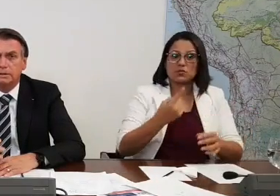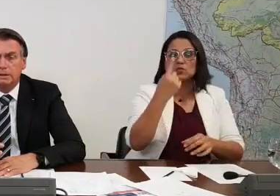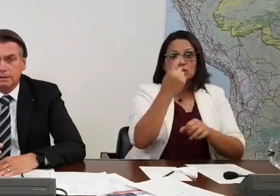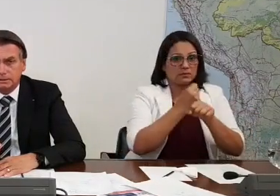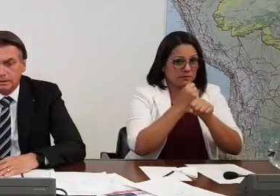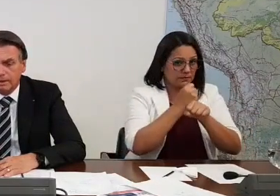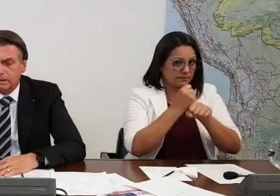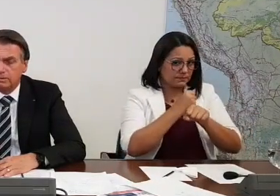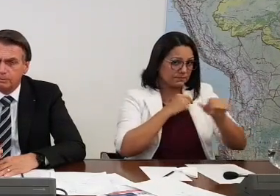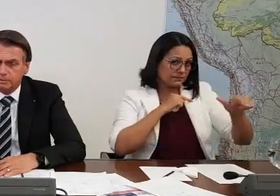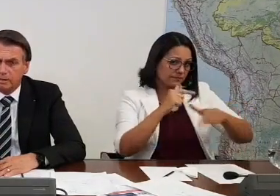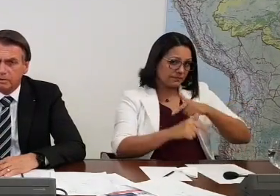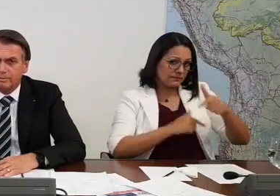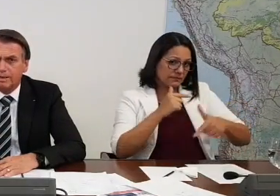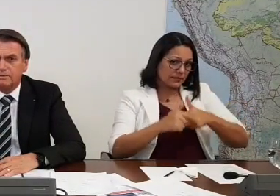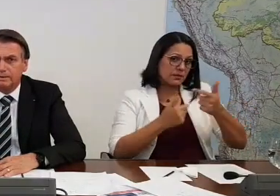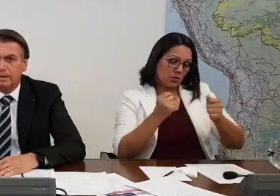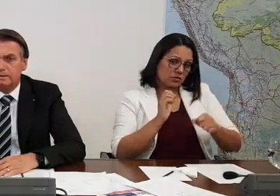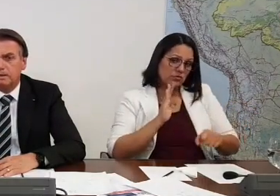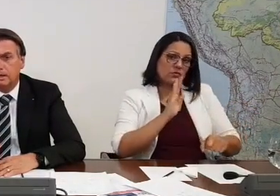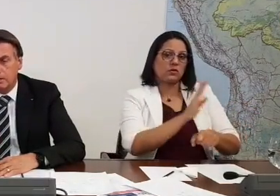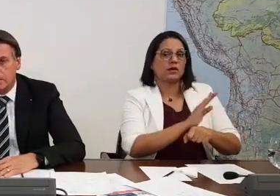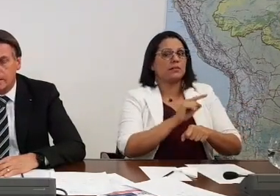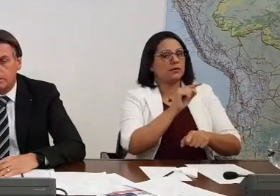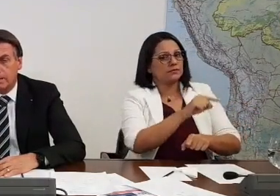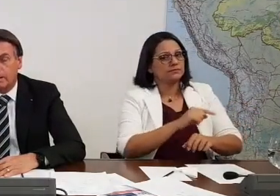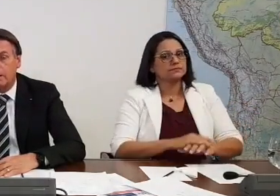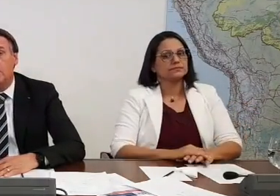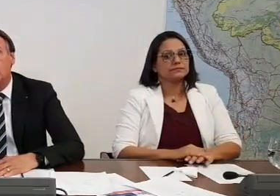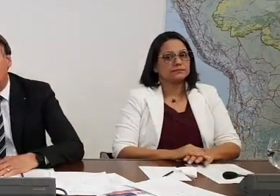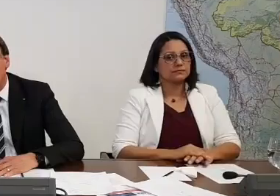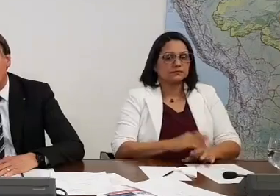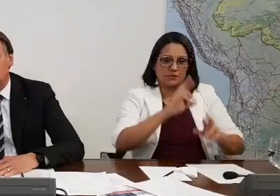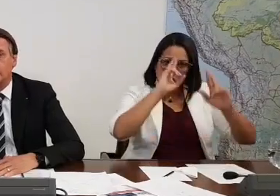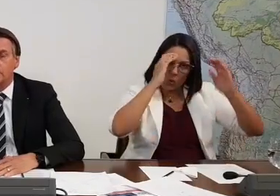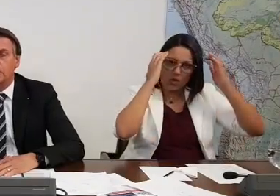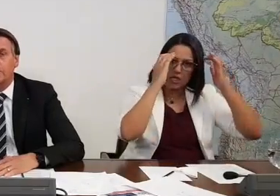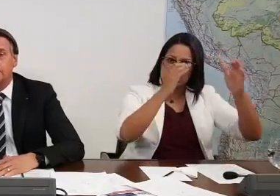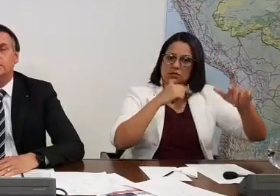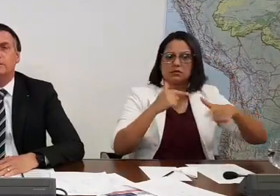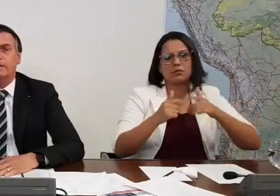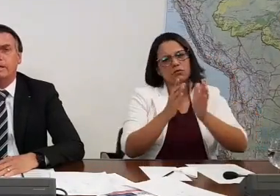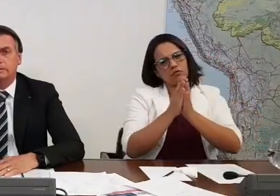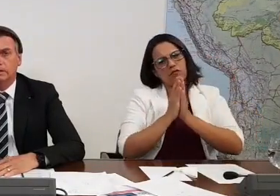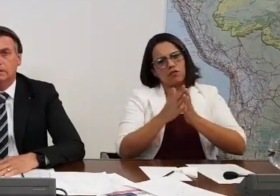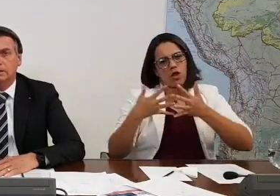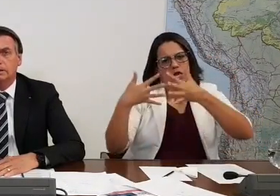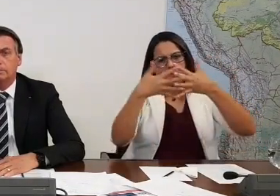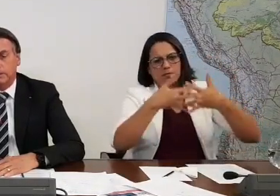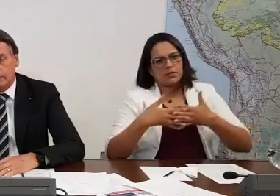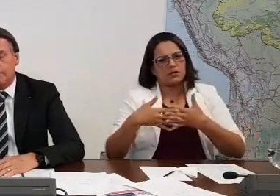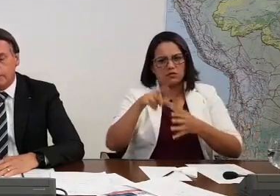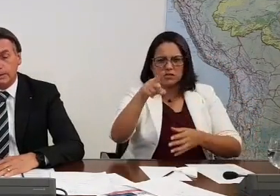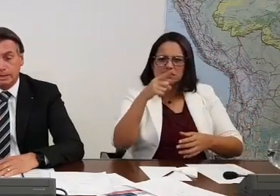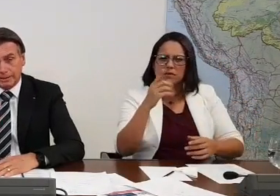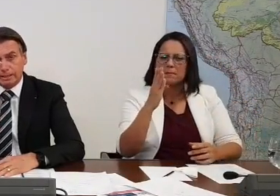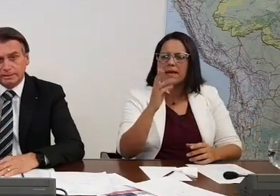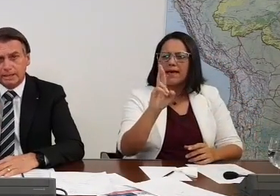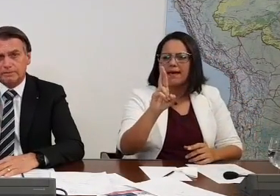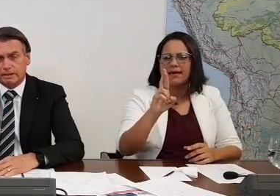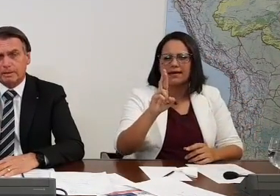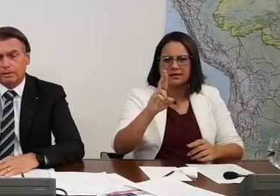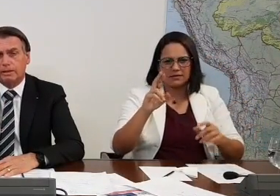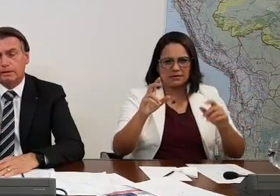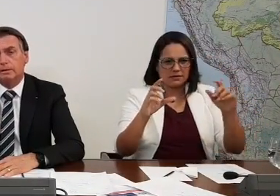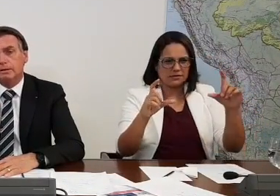ano ali trabalhando. O que a puder colaborar com eles, reconhecendo o trabalho. Eu peço para você, caminhoneiro, passando na BR. Pô, bota a câmera